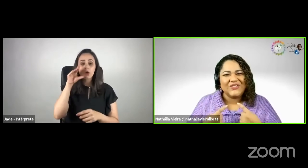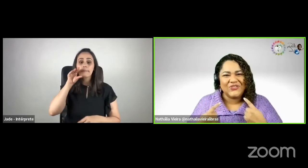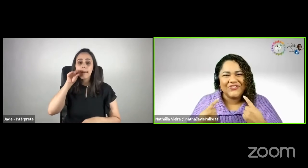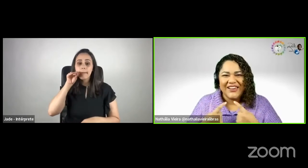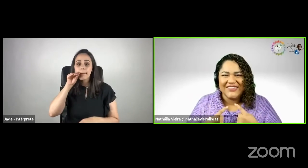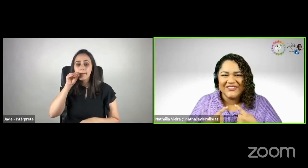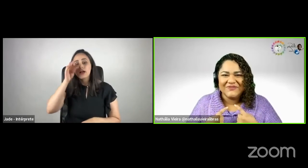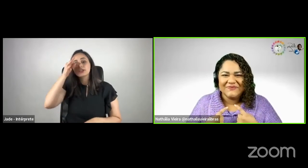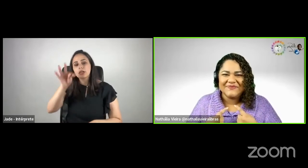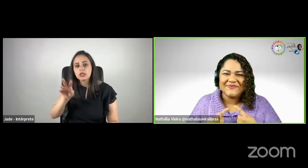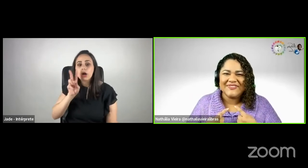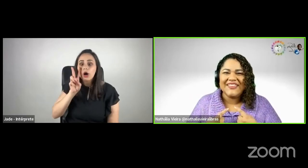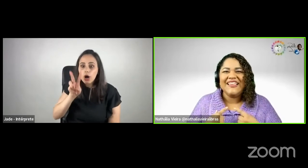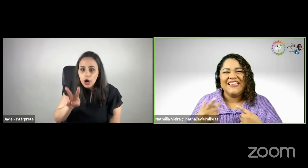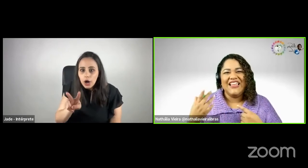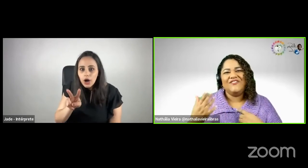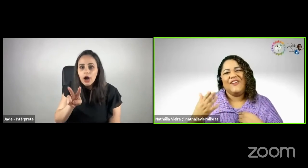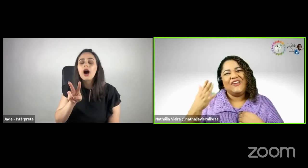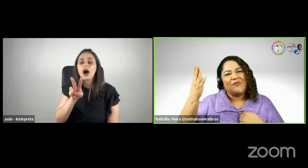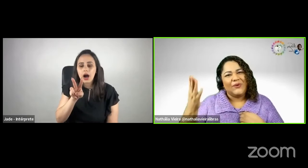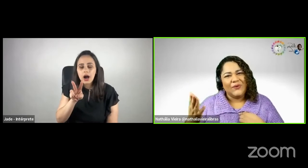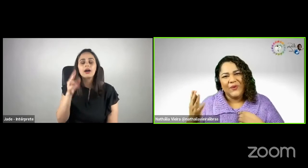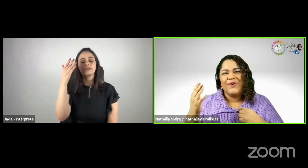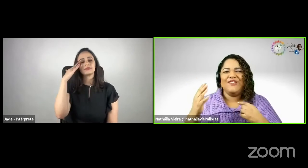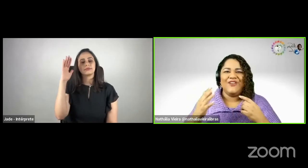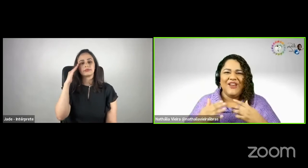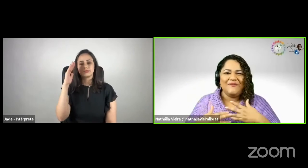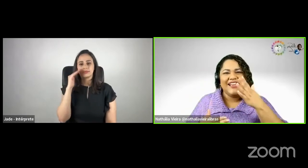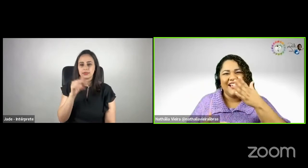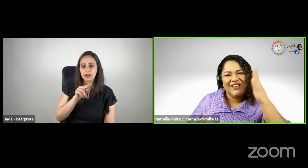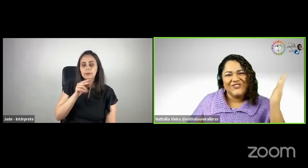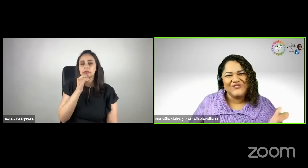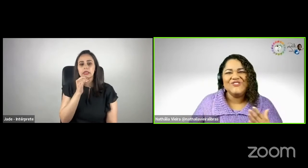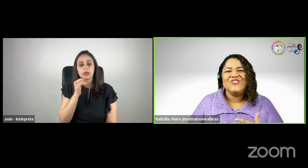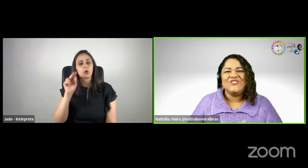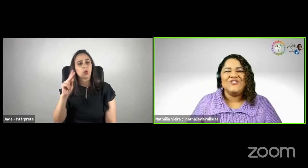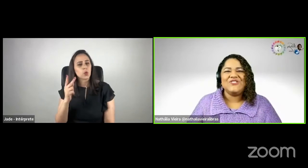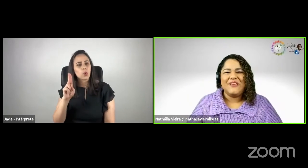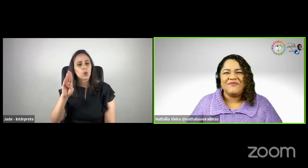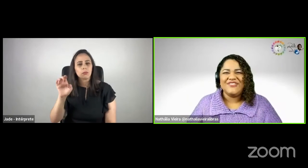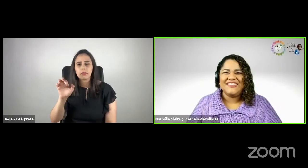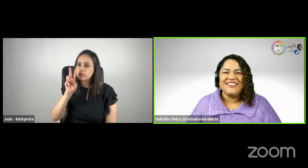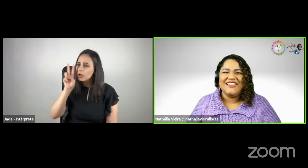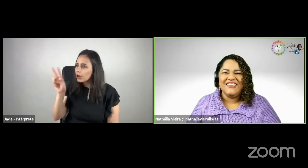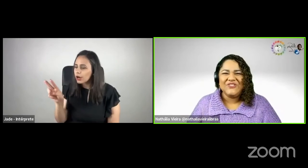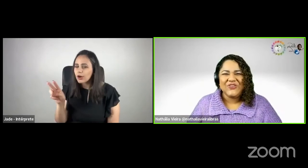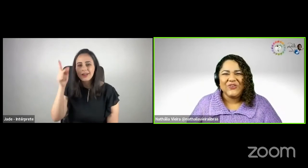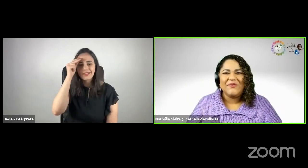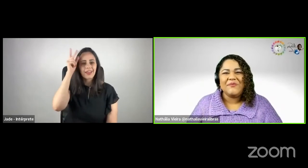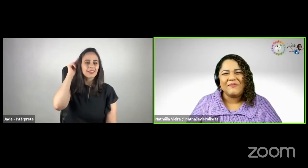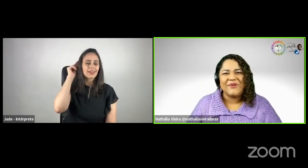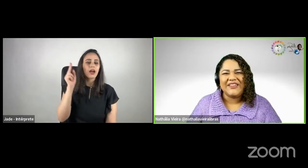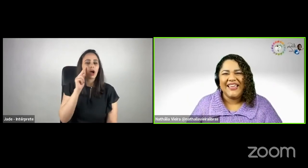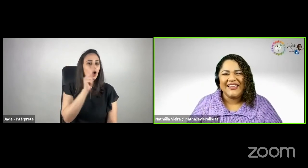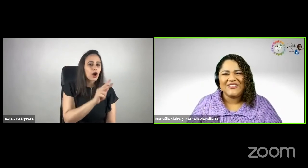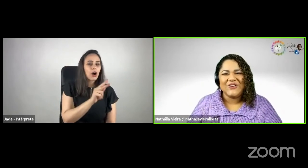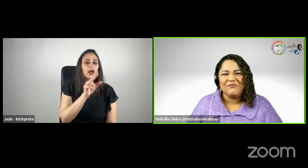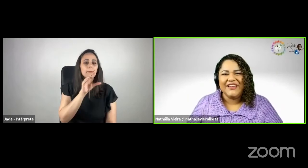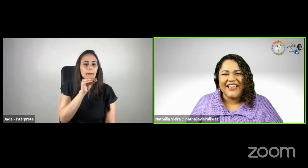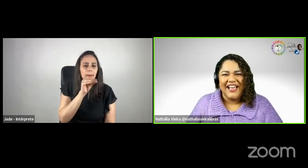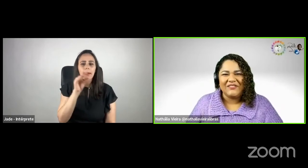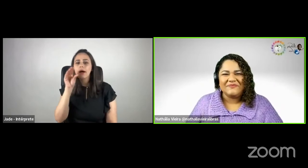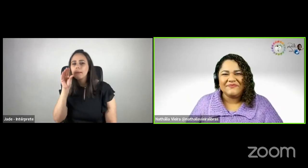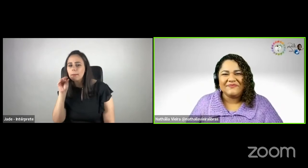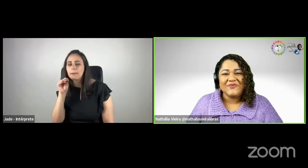saber o que eu estou falando. E ele vai olhar para o Uber, vai olhar para cada um dos membros aqui do clube para poder